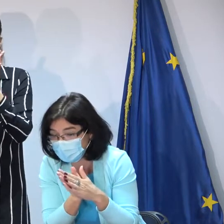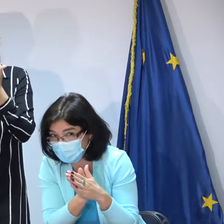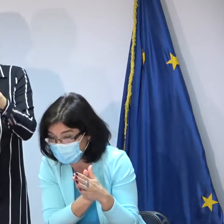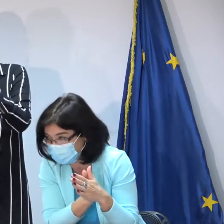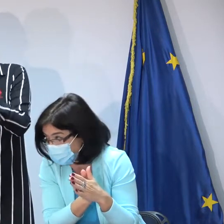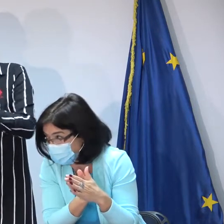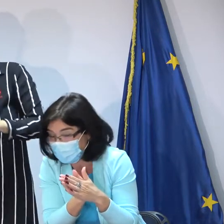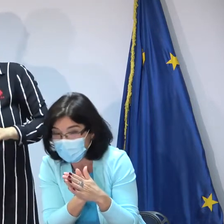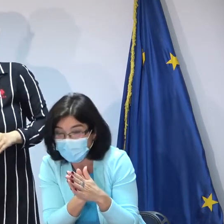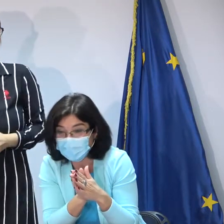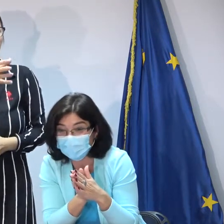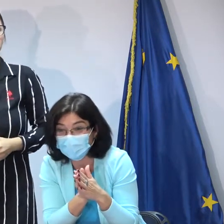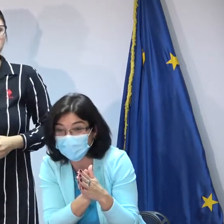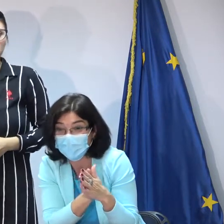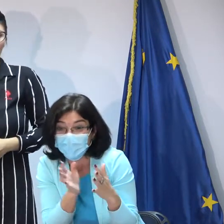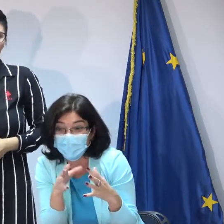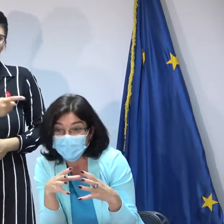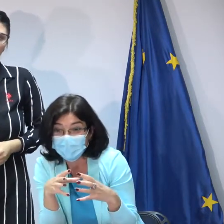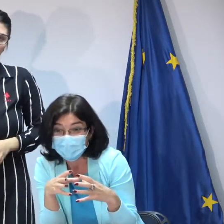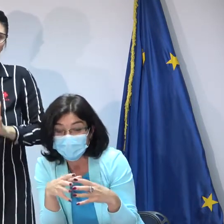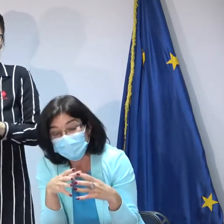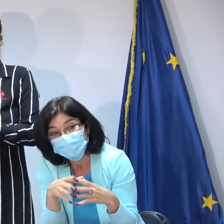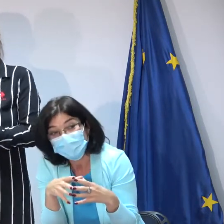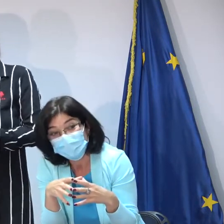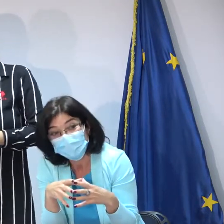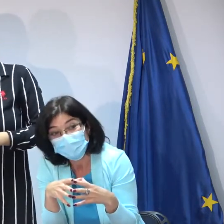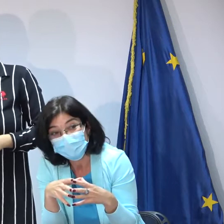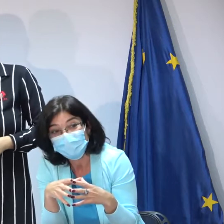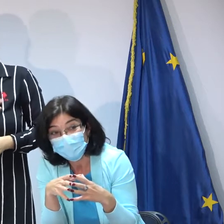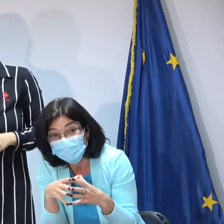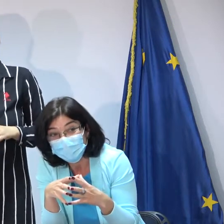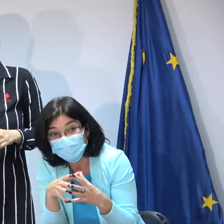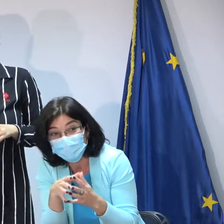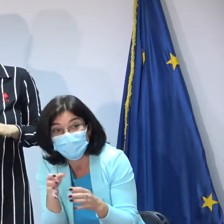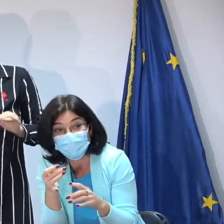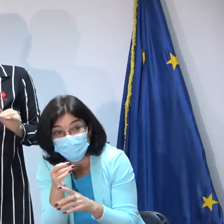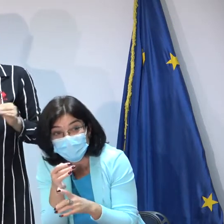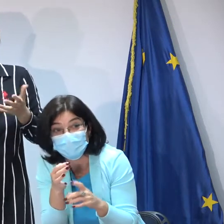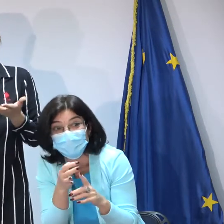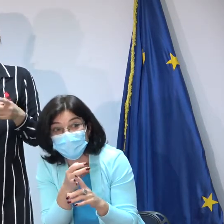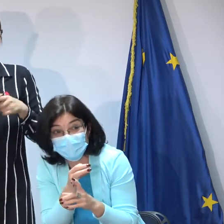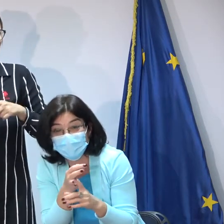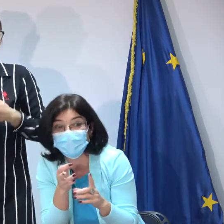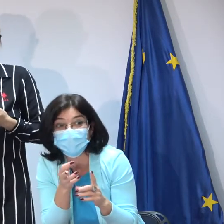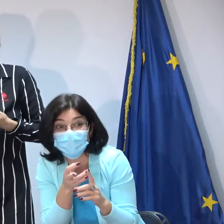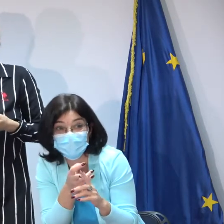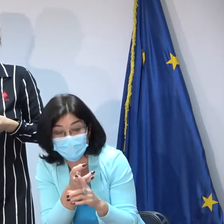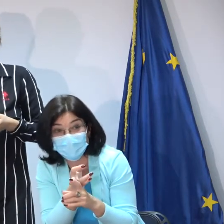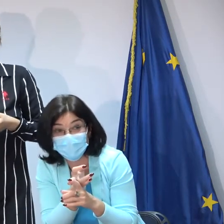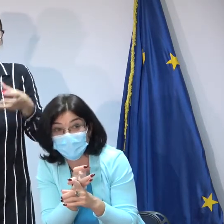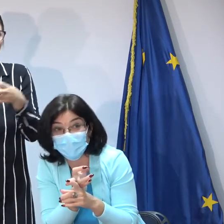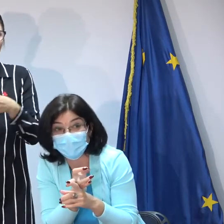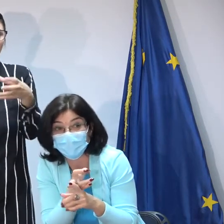cușininte, și familia coanele dorim să fie adoptați cât mai mulți copii cu dizabilități, copii din dupe de